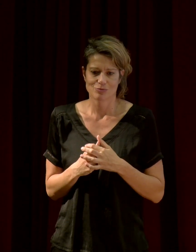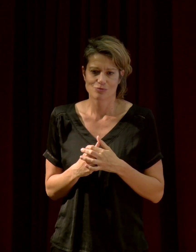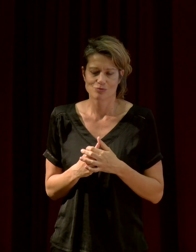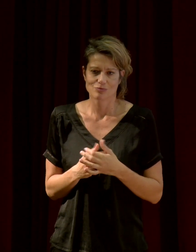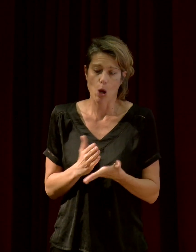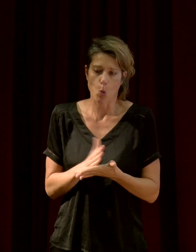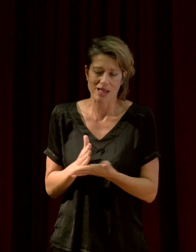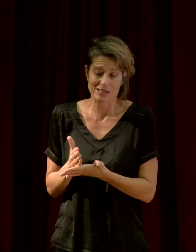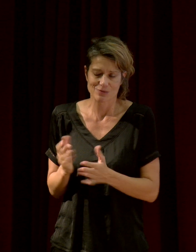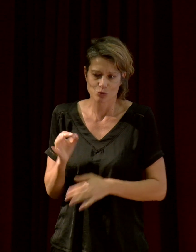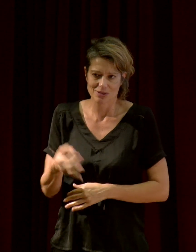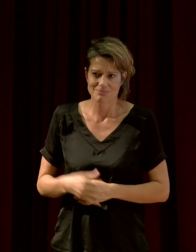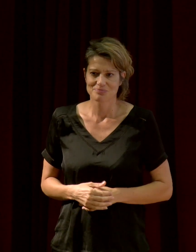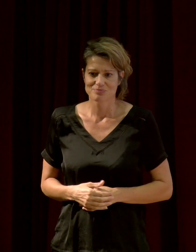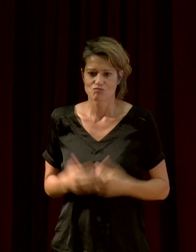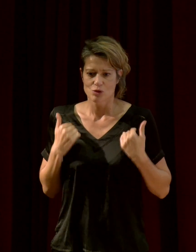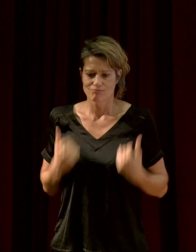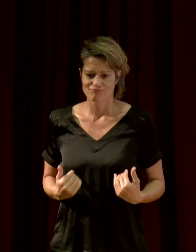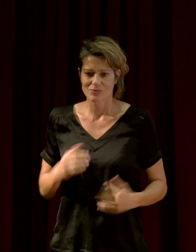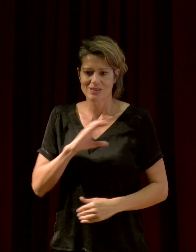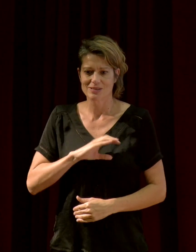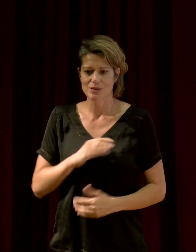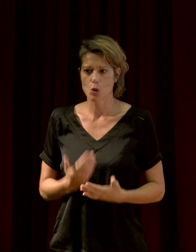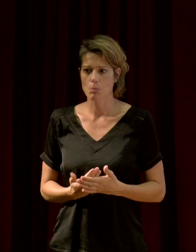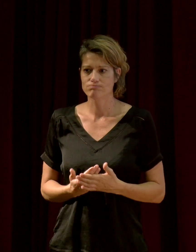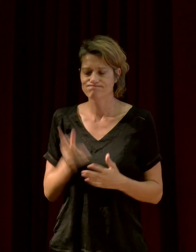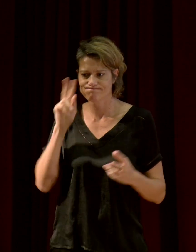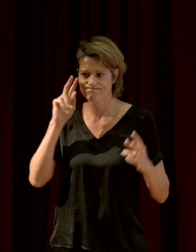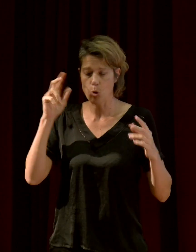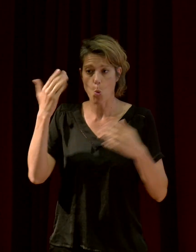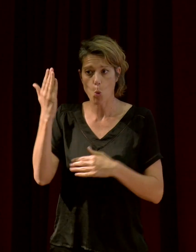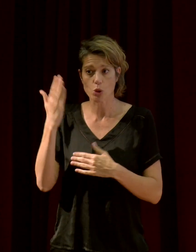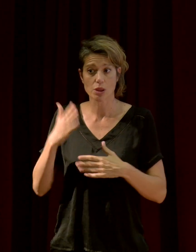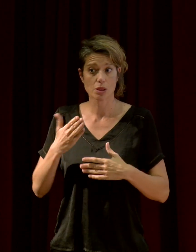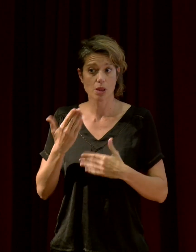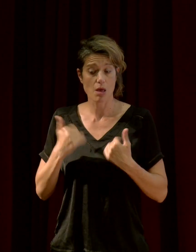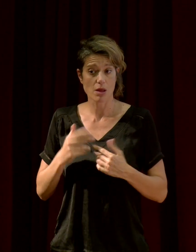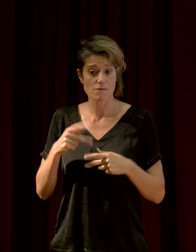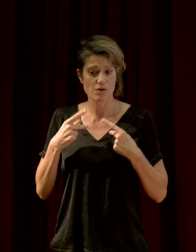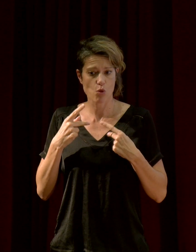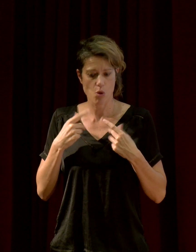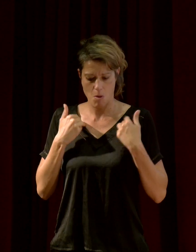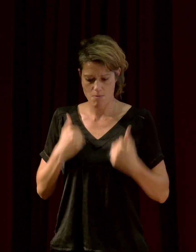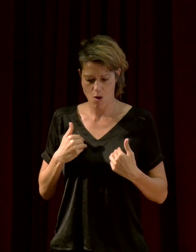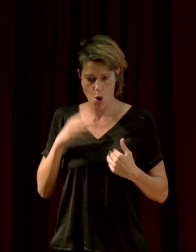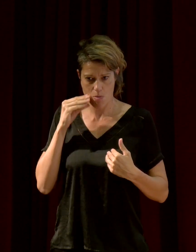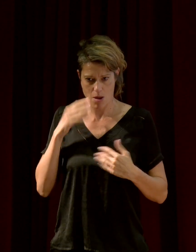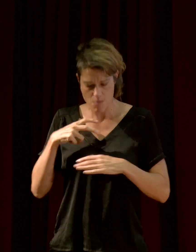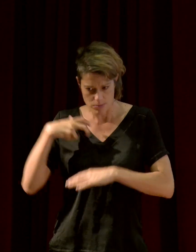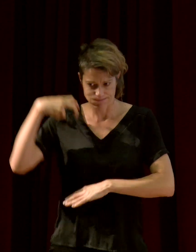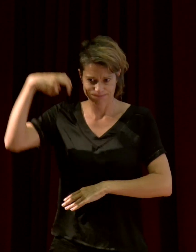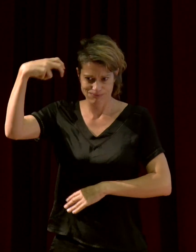que j'ai fait attention, je me suis mis dans la position des autres êtres vivants, pour une fois, de sortir de l'anthropocentrisme.